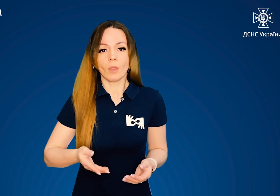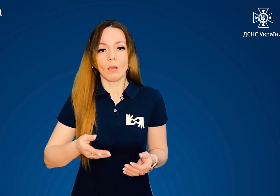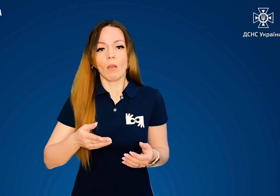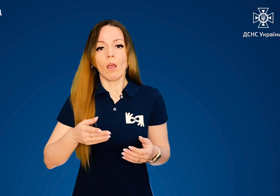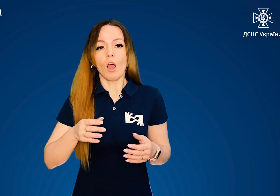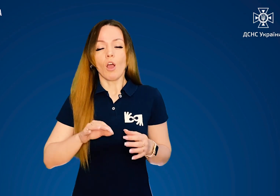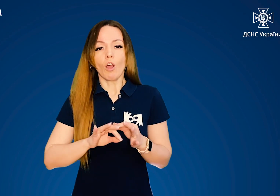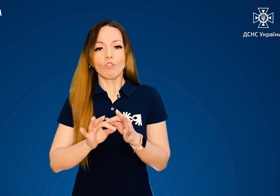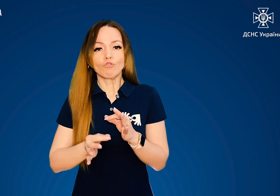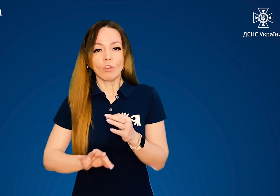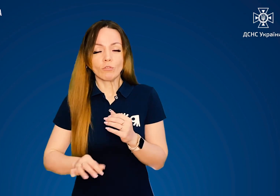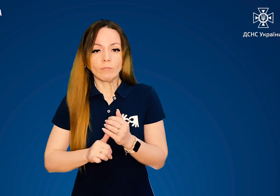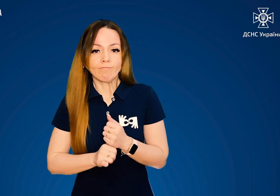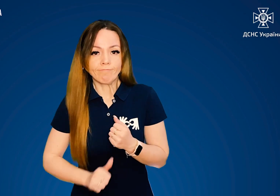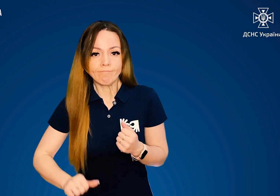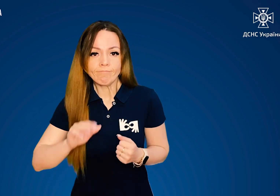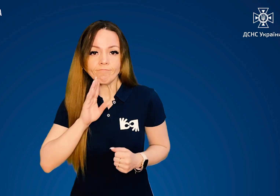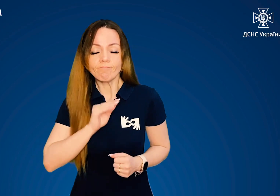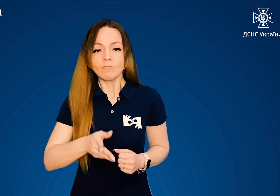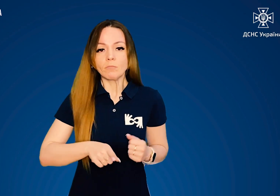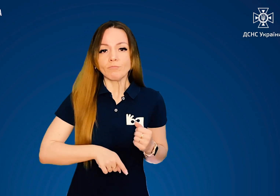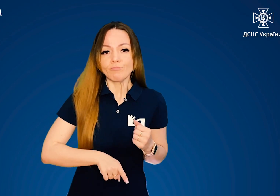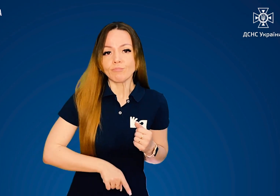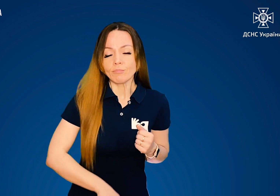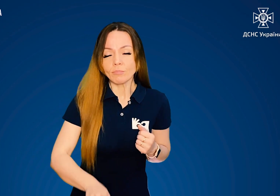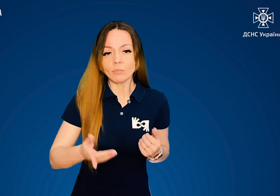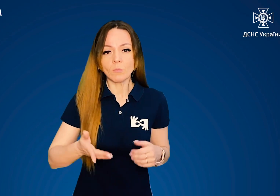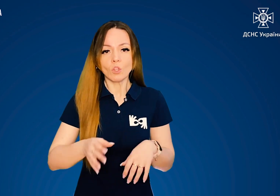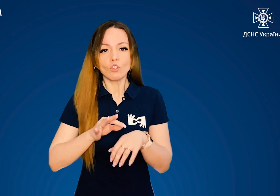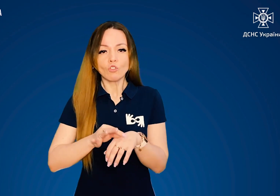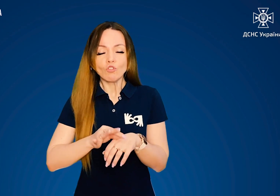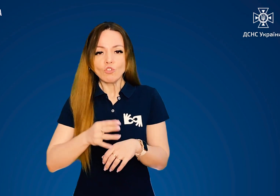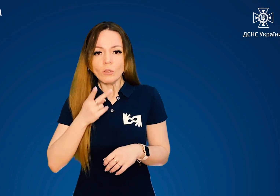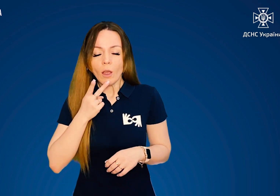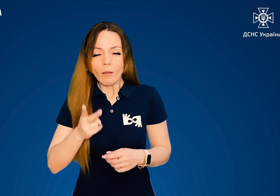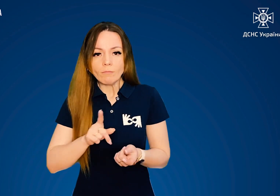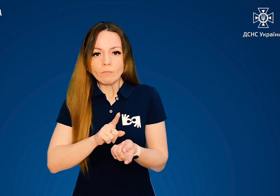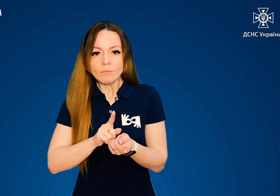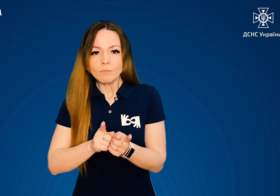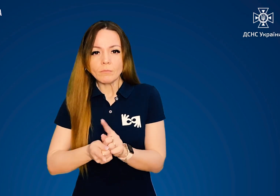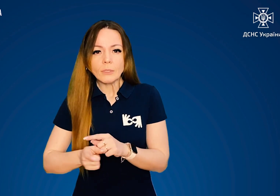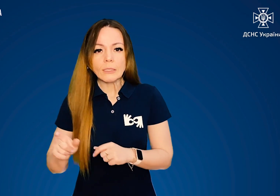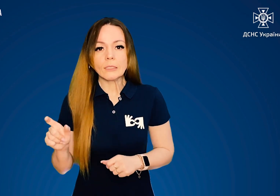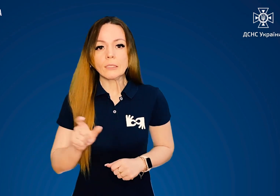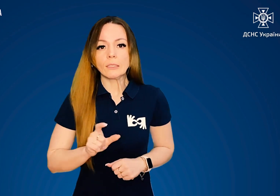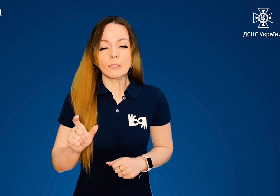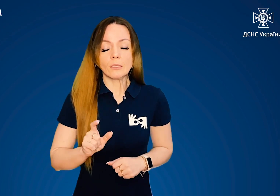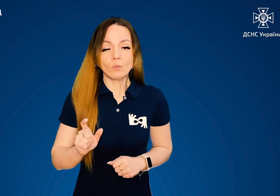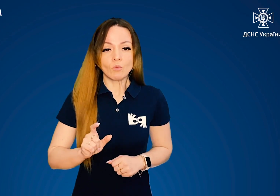Мимовільне випорожнення кишечника та сечового міхура. Шкіра стає синюшною.